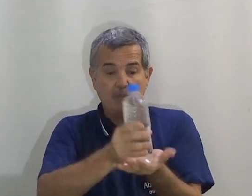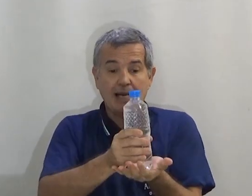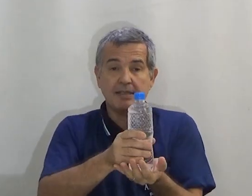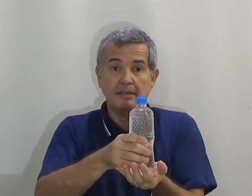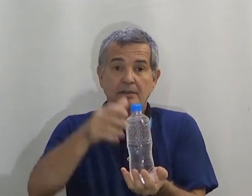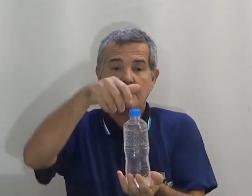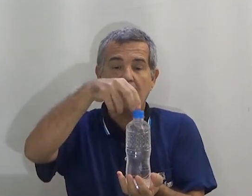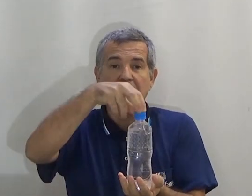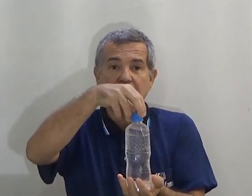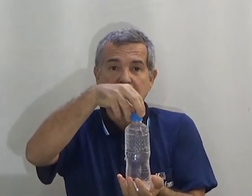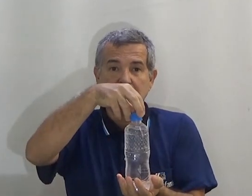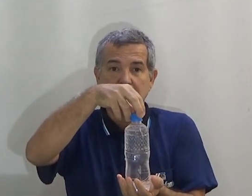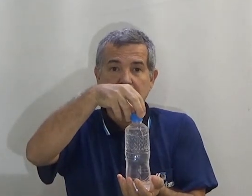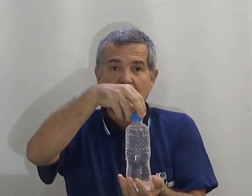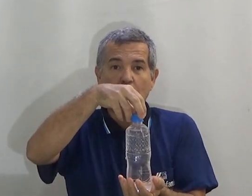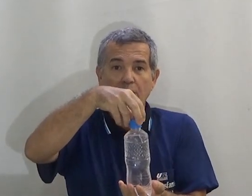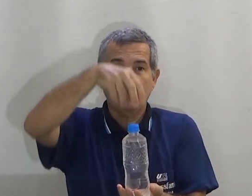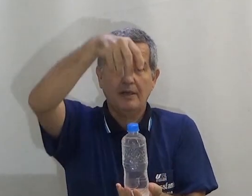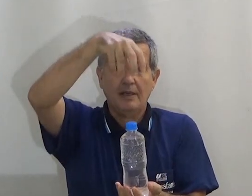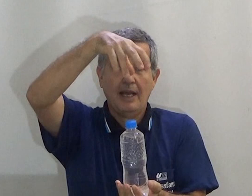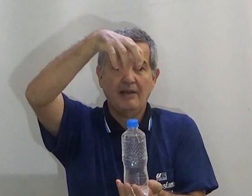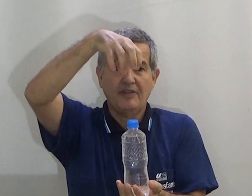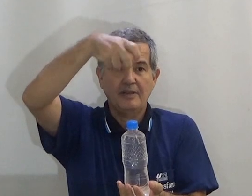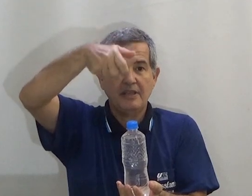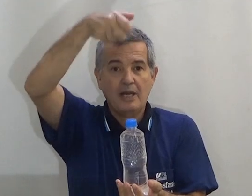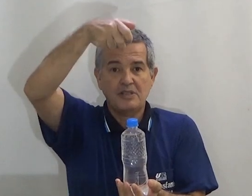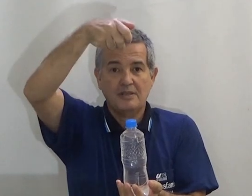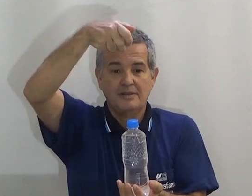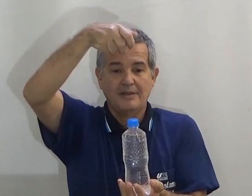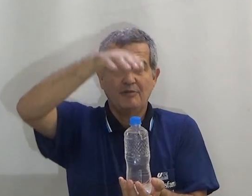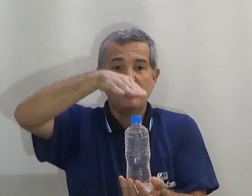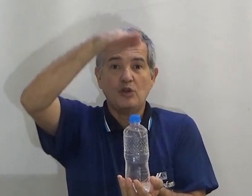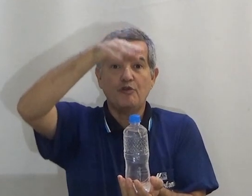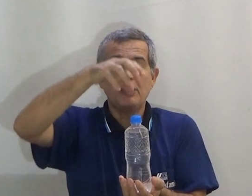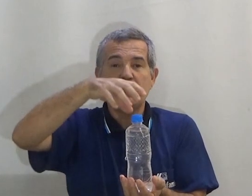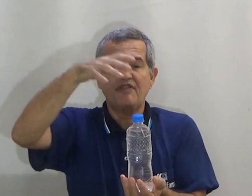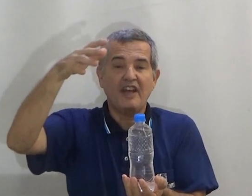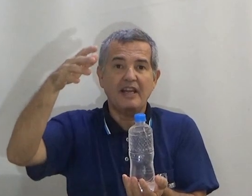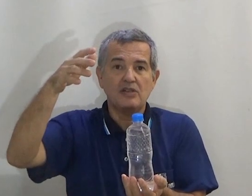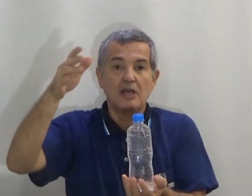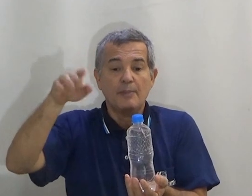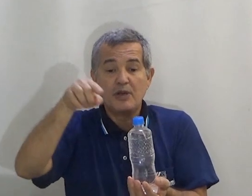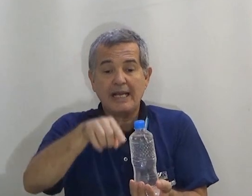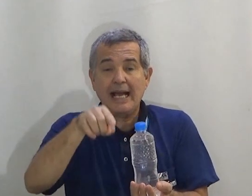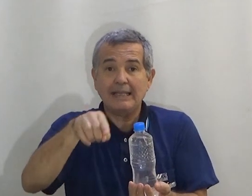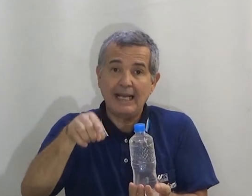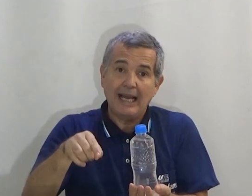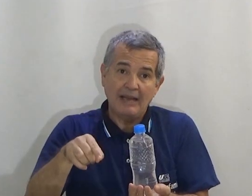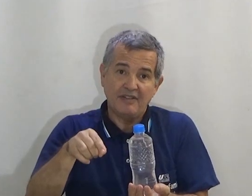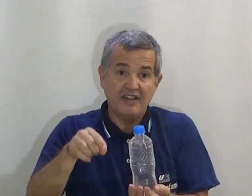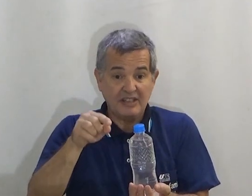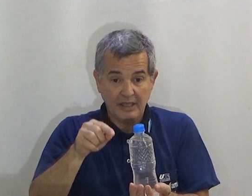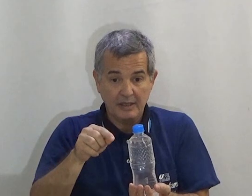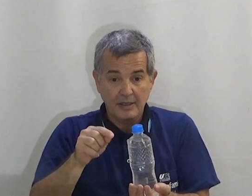Base. Garrafa. A outra. Garrafa. alça. Veja. Eu fiz diferente. Porque cada